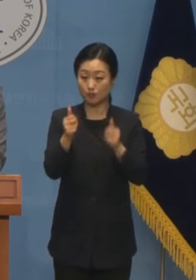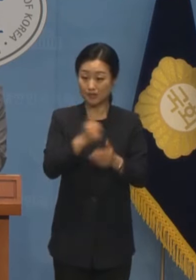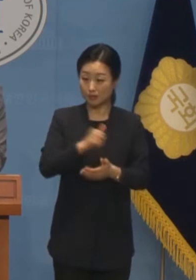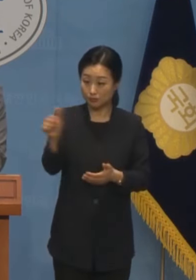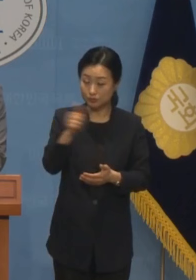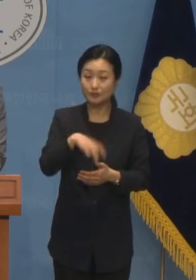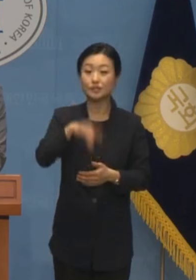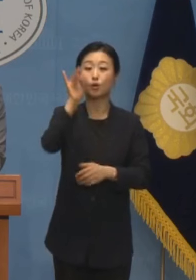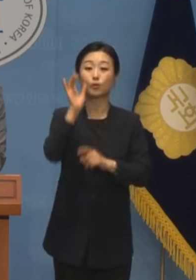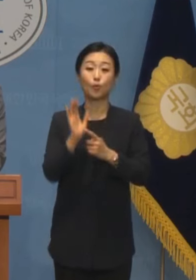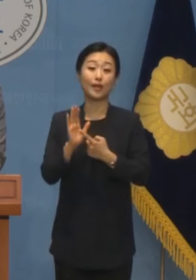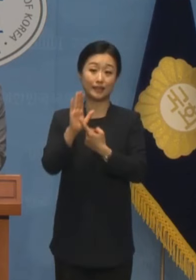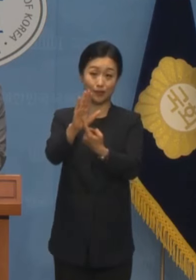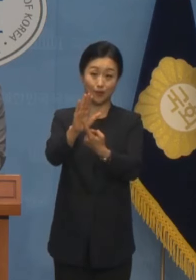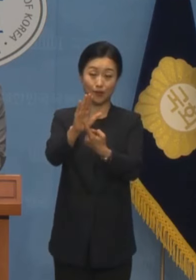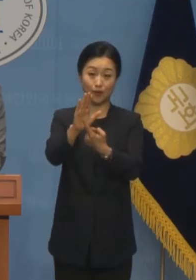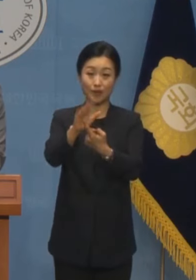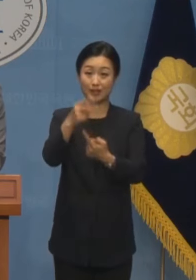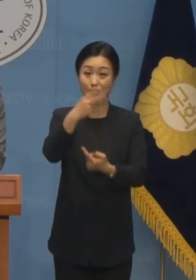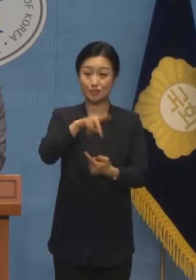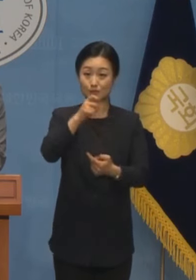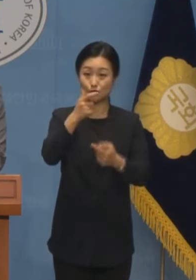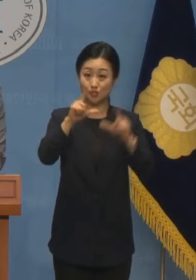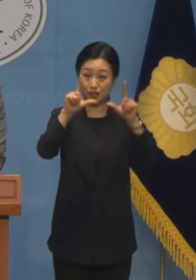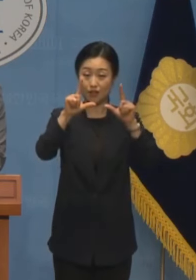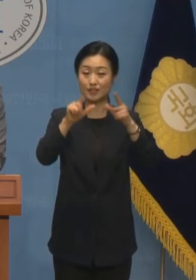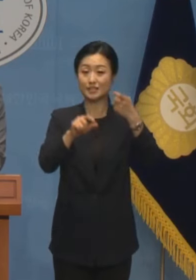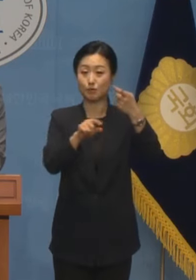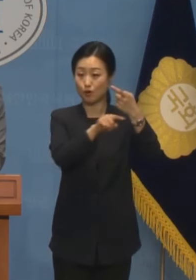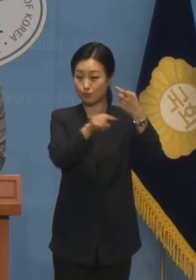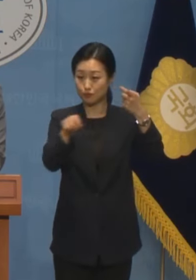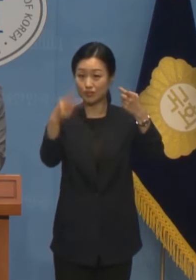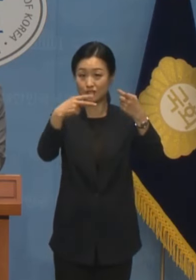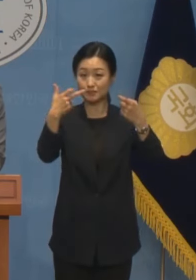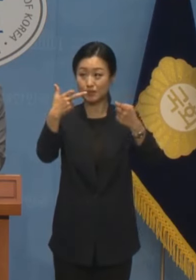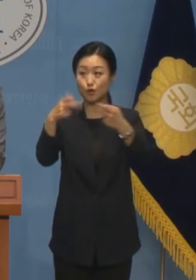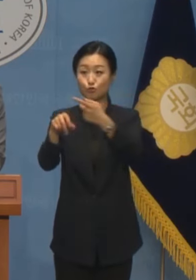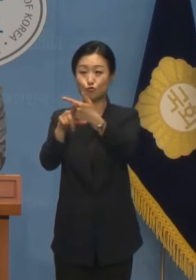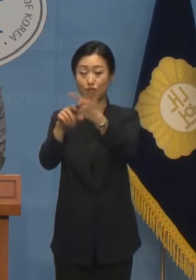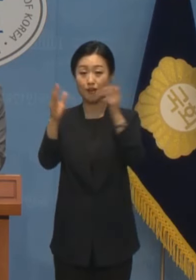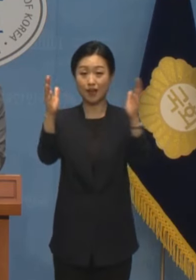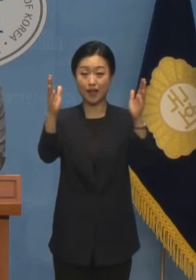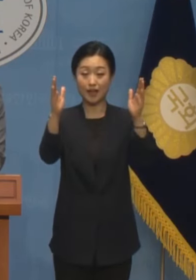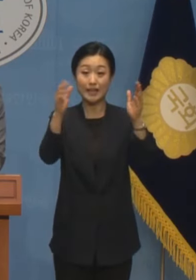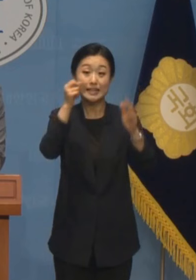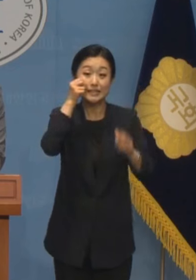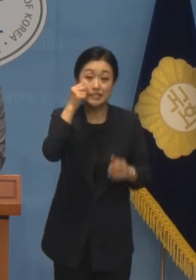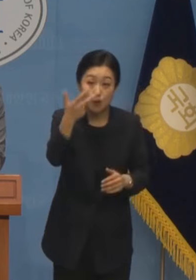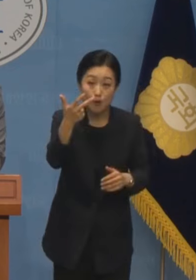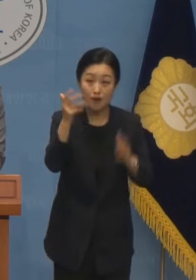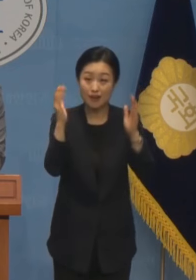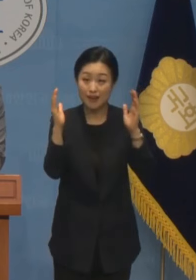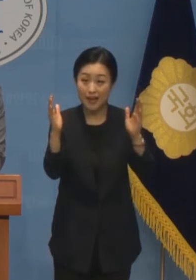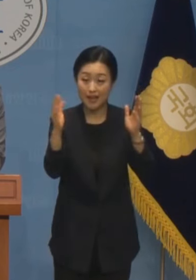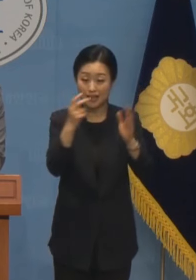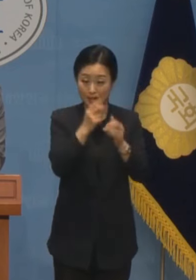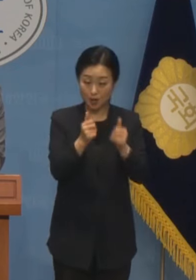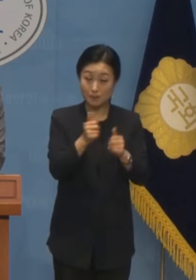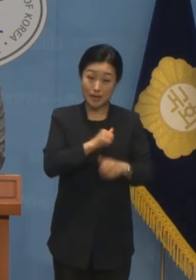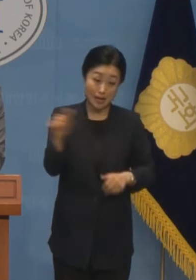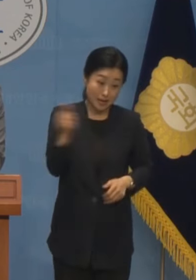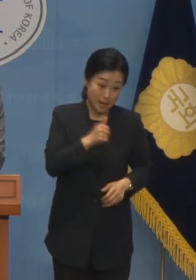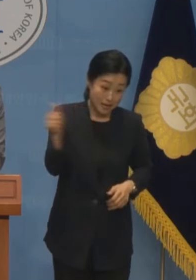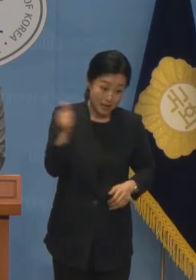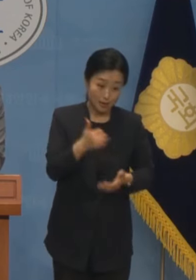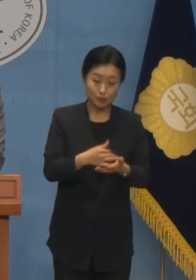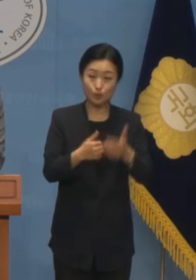첫 공개했습니다 2016년 11월부터 2017년 6월까지 약 7개 연여간 검사실 출전